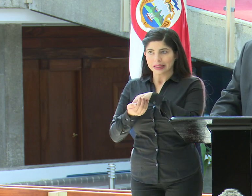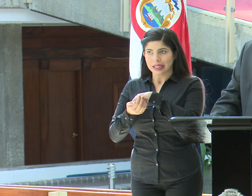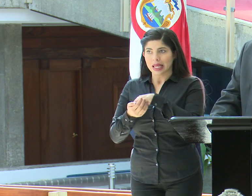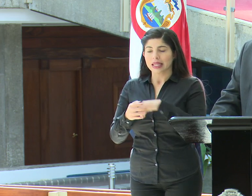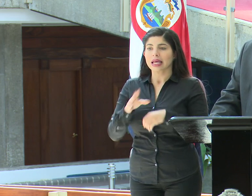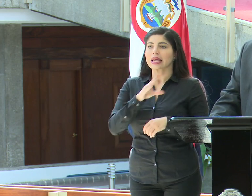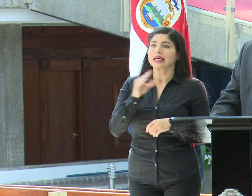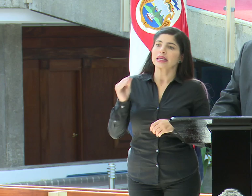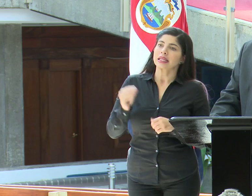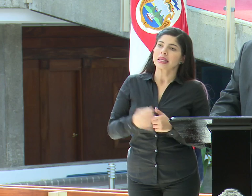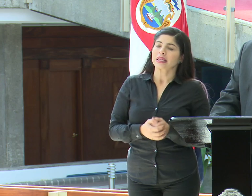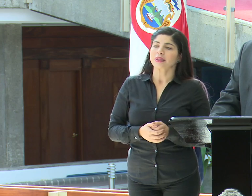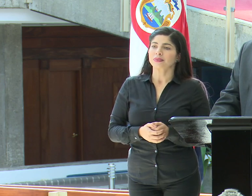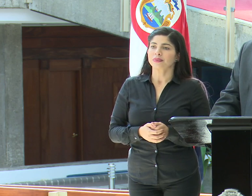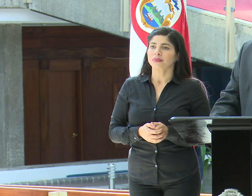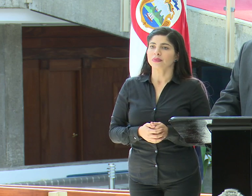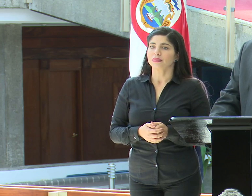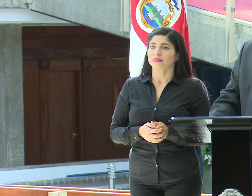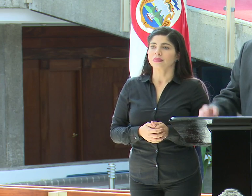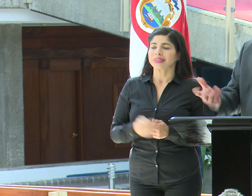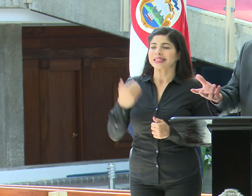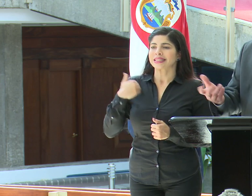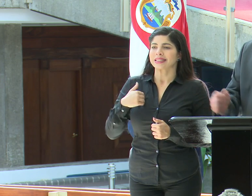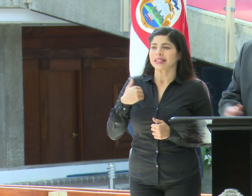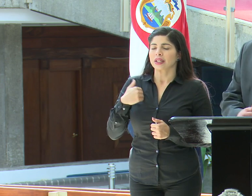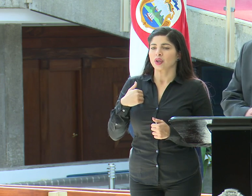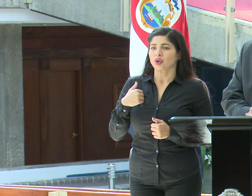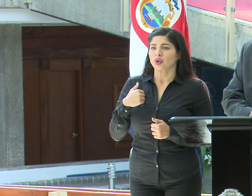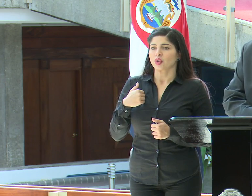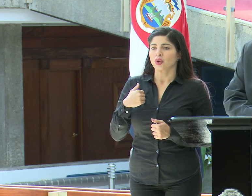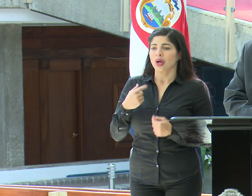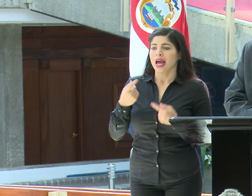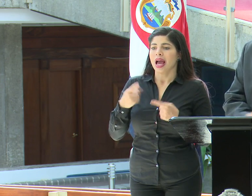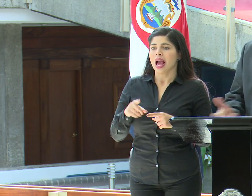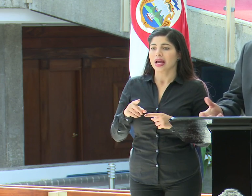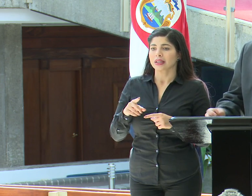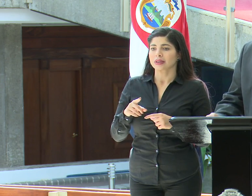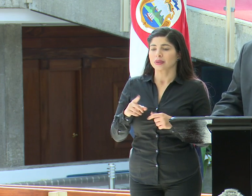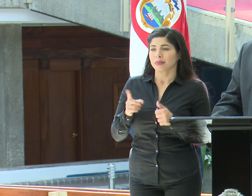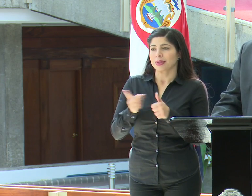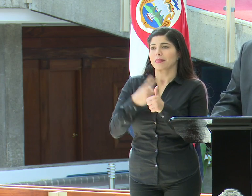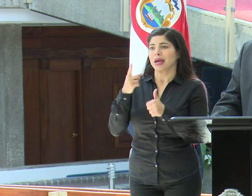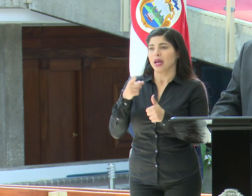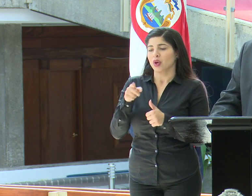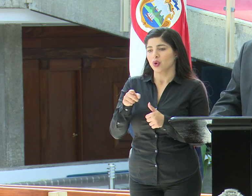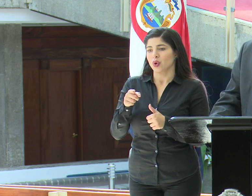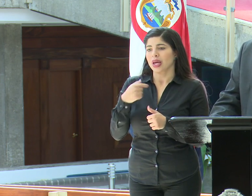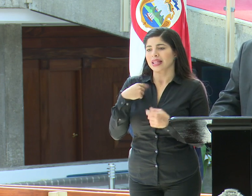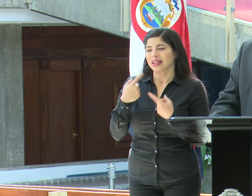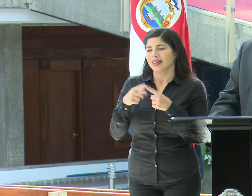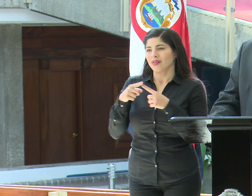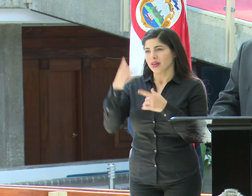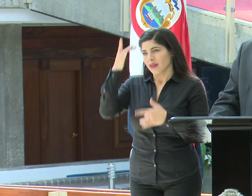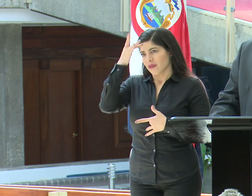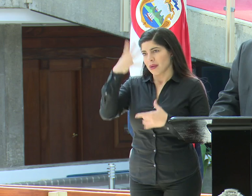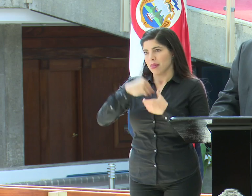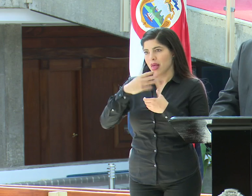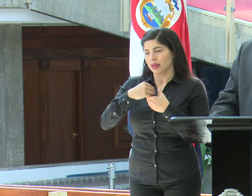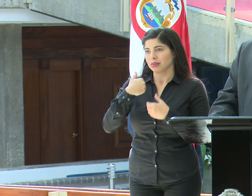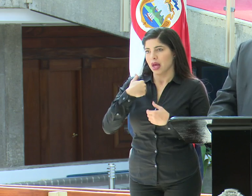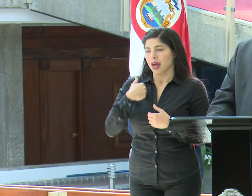estamos hablando de, del caso índice que tenemos, que tiene varias patologías asociadas.